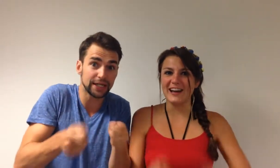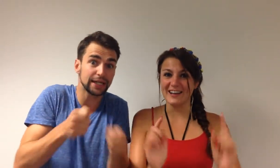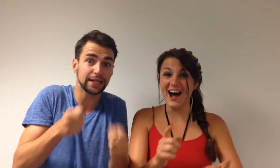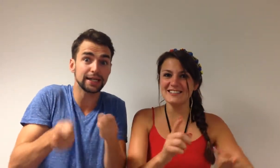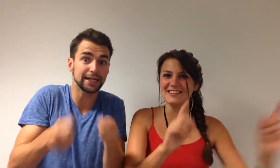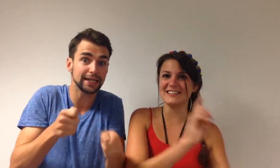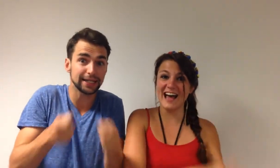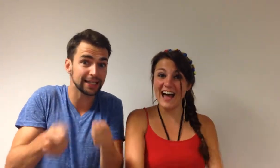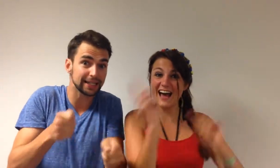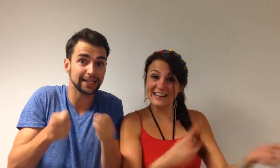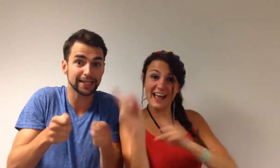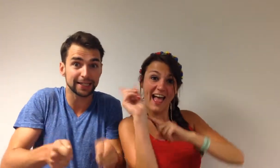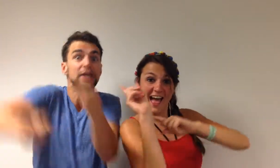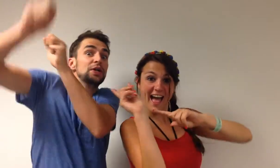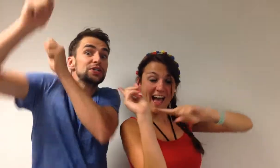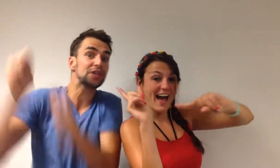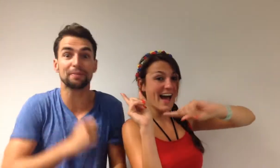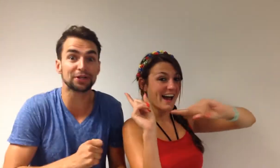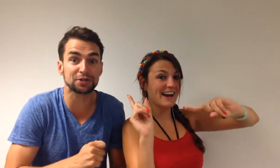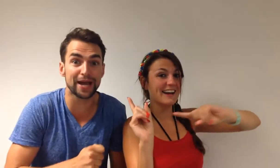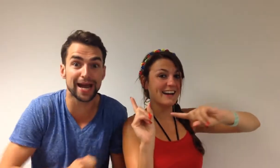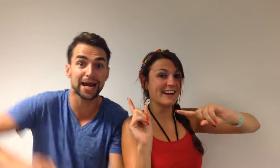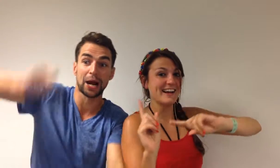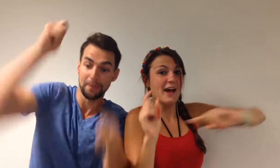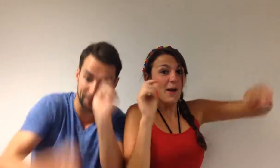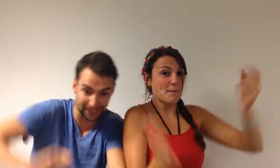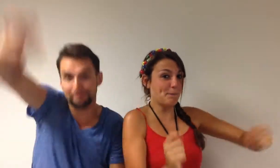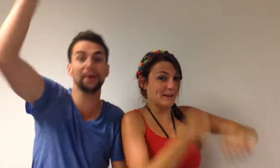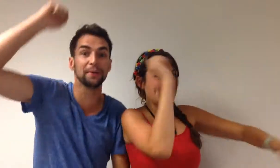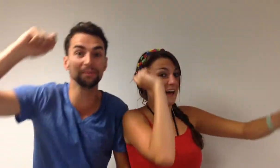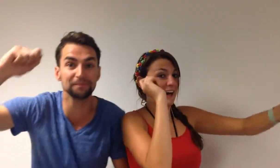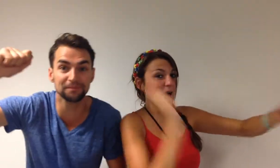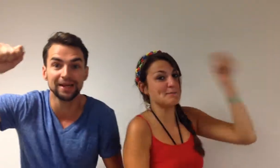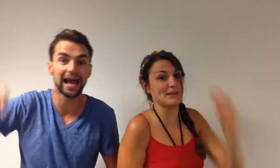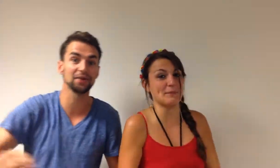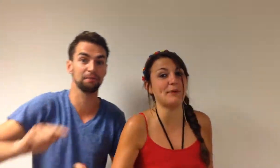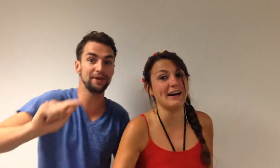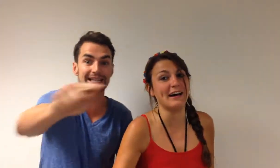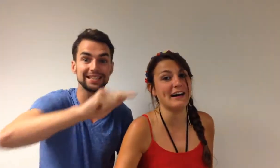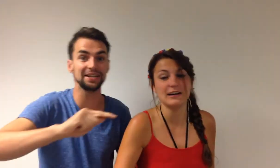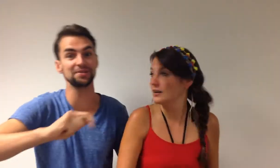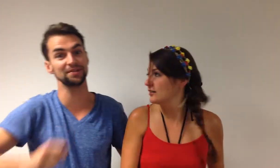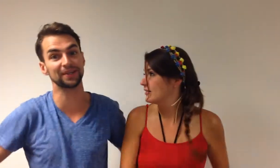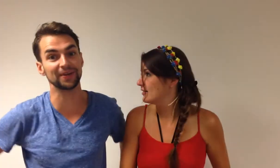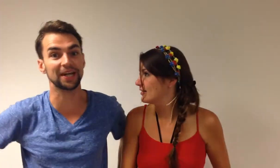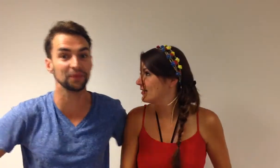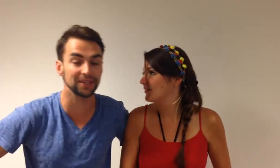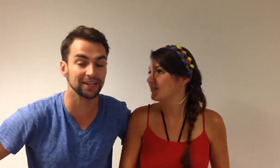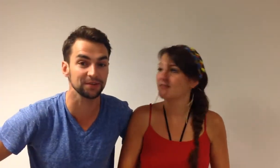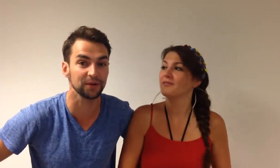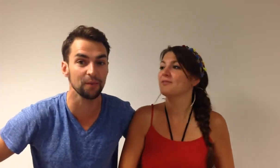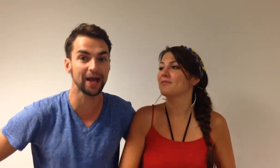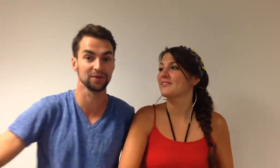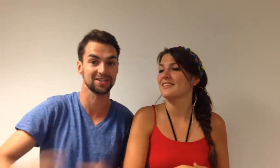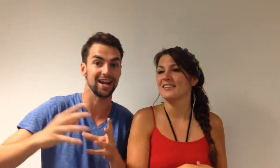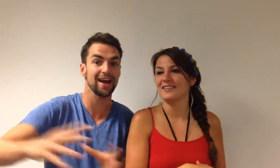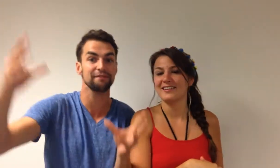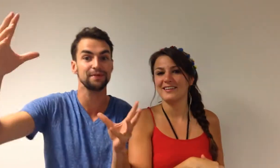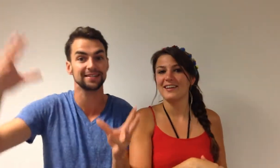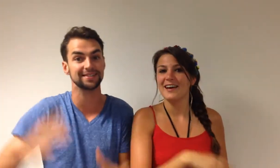naar Hassel, naar... Summer Swing! Padaboom! En op beter nieuws, jullie kunnen daar ook naartoe komen en ons live bezig